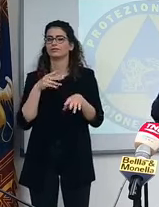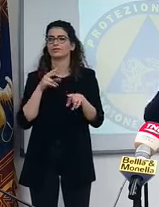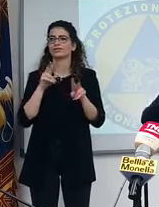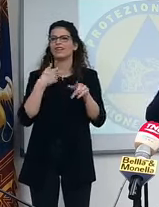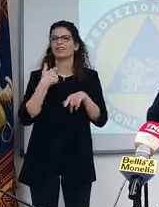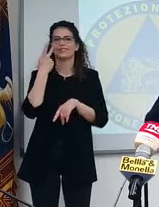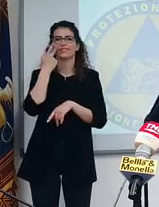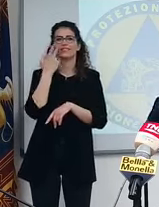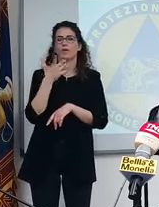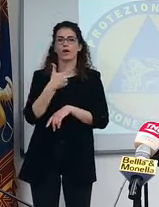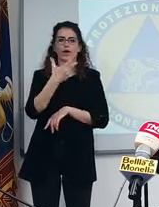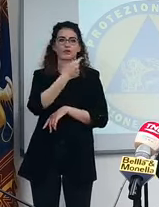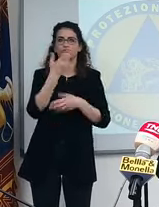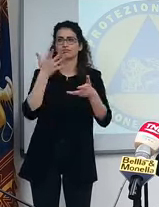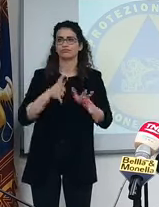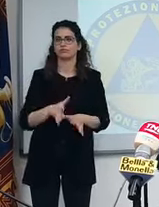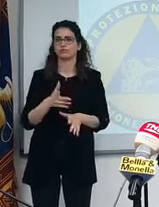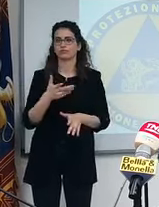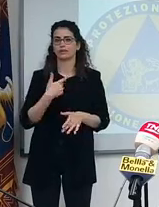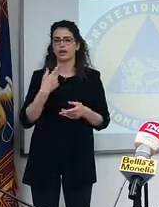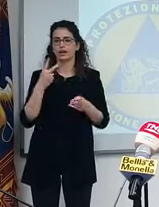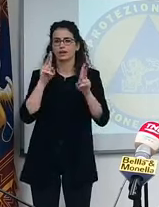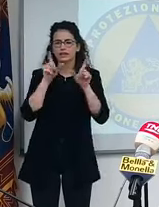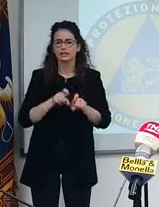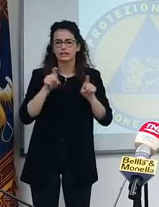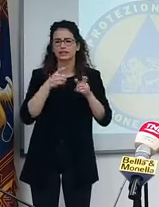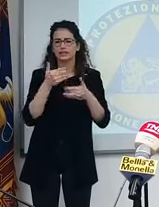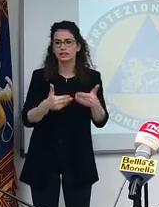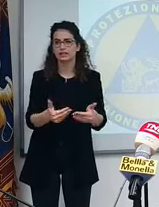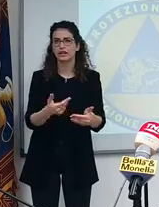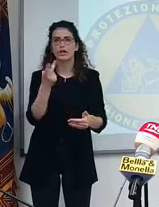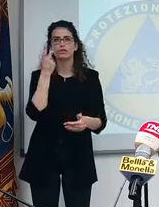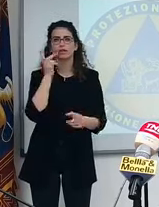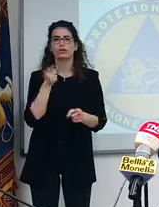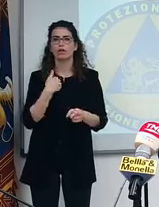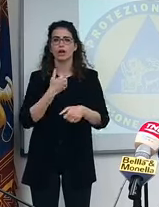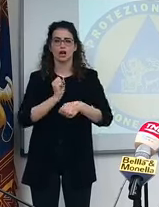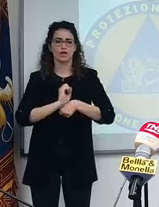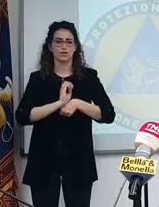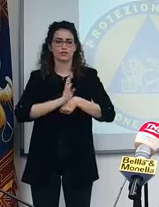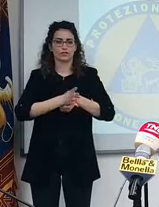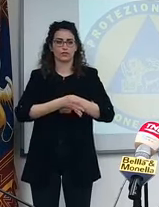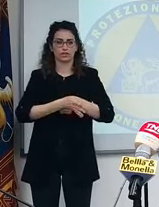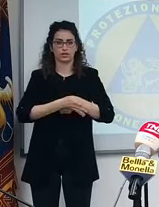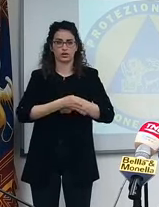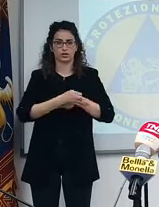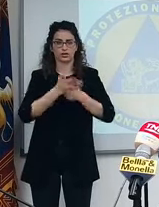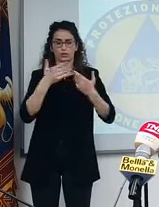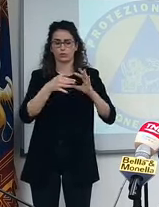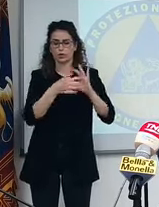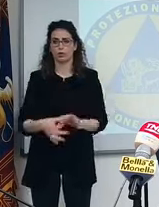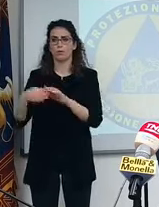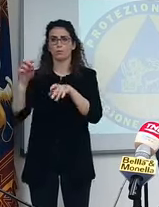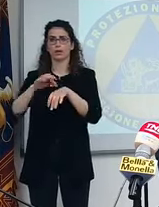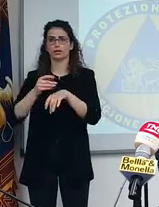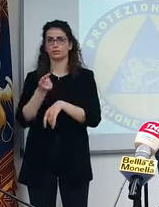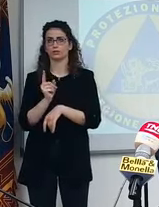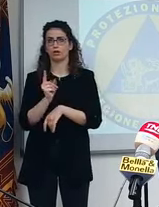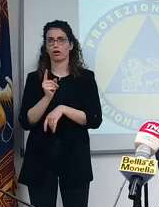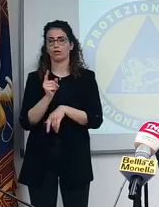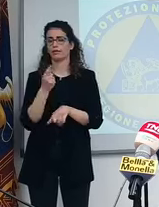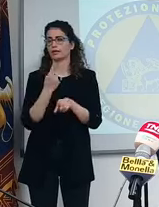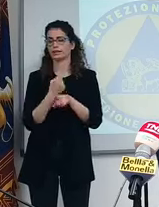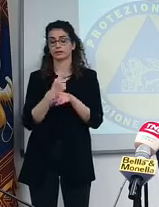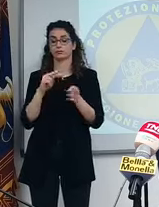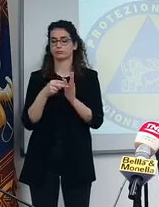ma è un virus che non ha avuto nessun effetto scatenante in malattia, bisogna che venga